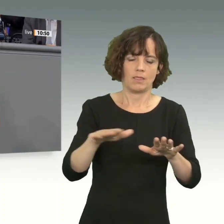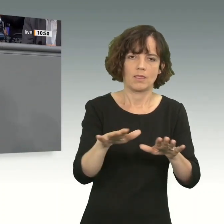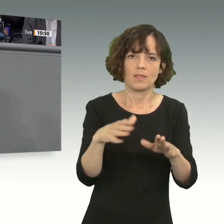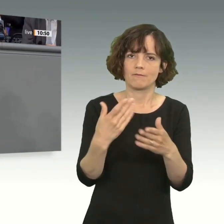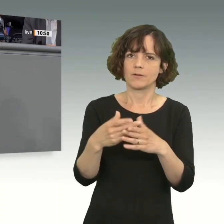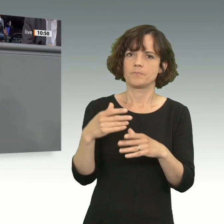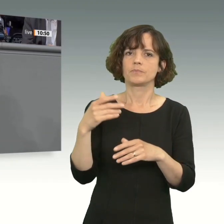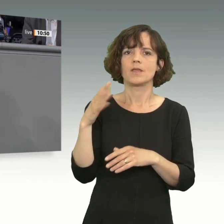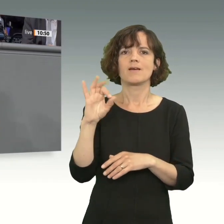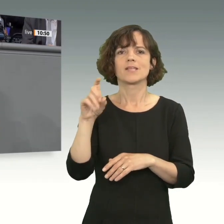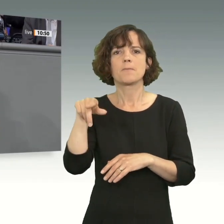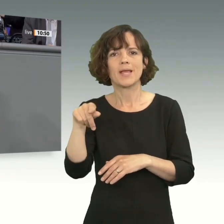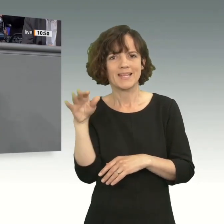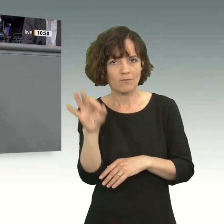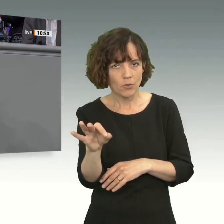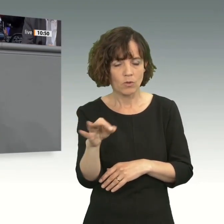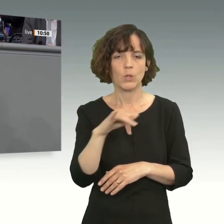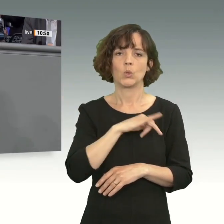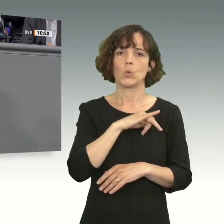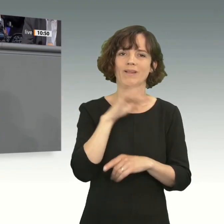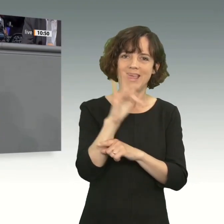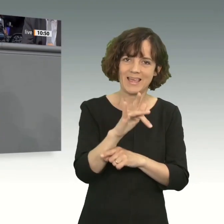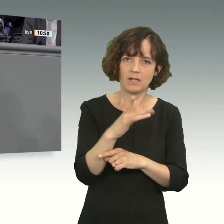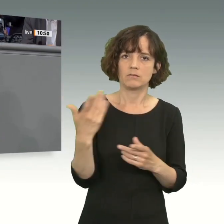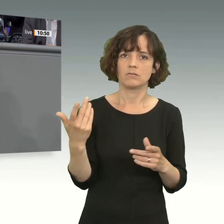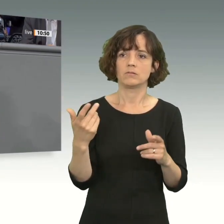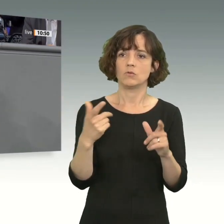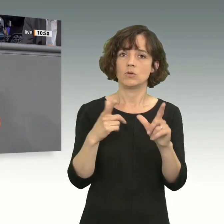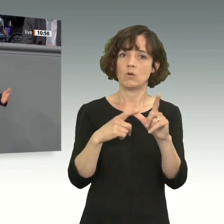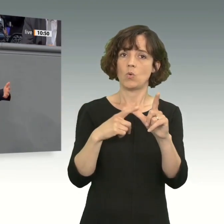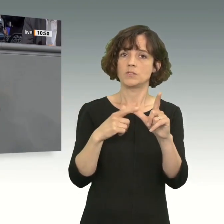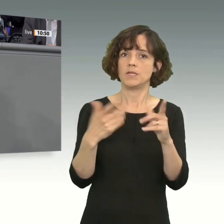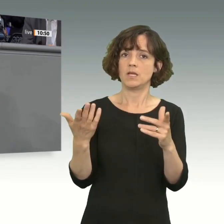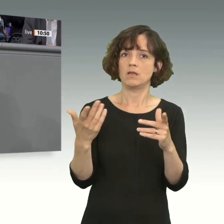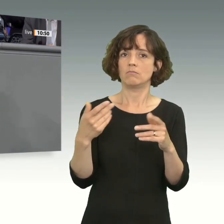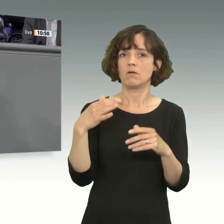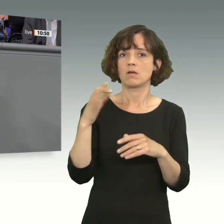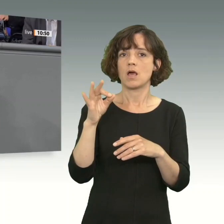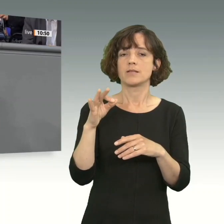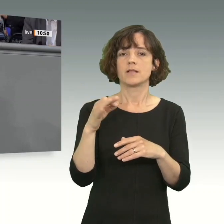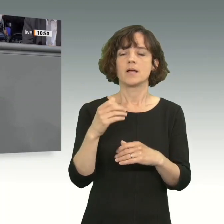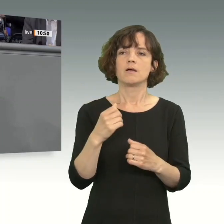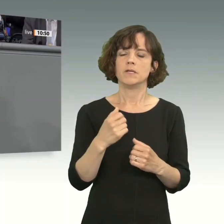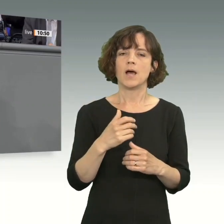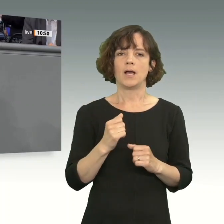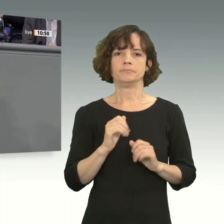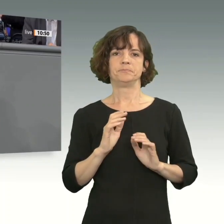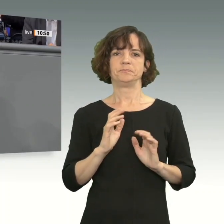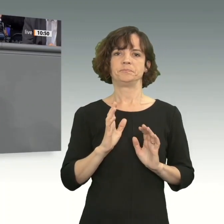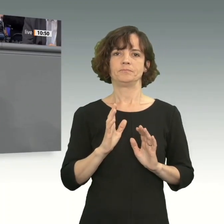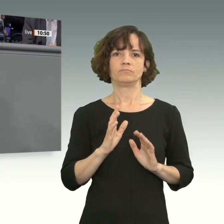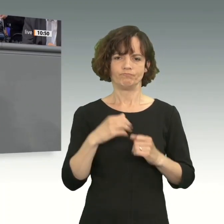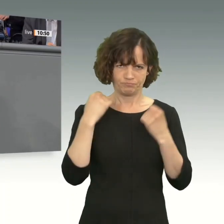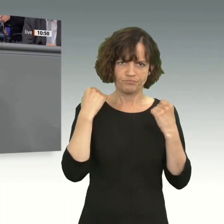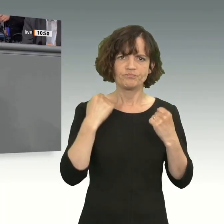also die FDP ist dafür, die Grünen sind dagegen. Und die SPD, dem Kanzler fällt der Wumms, um jetzt mal in Brüssel